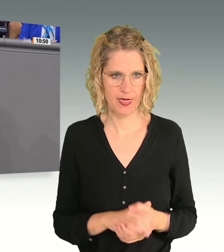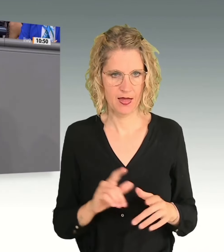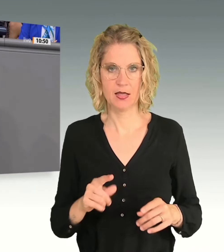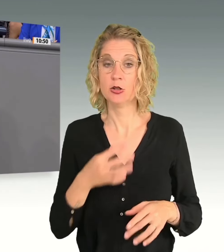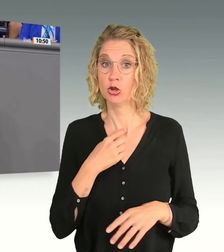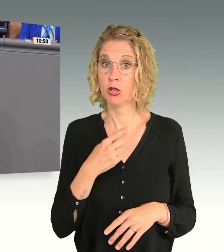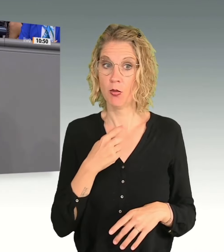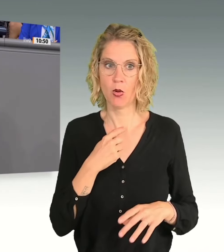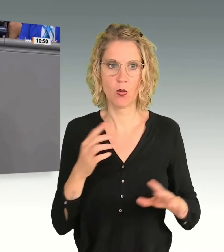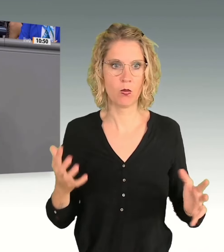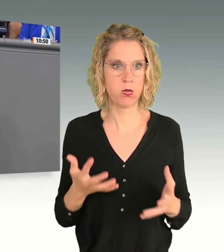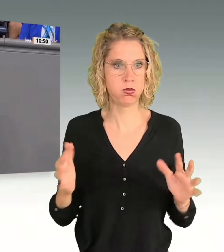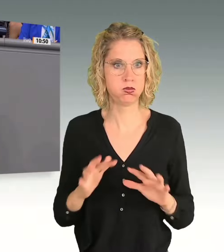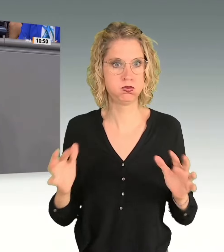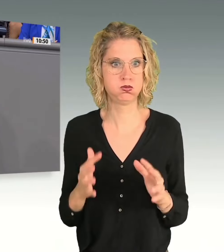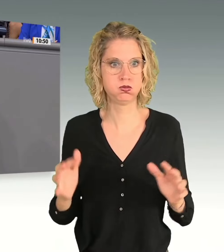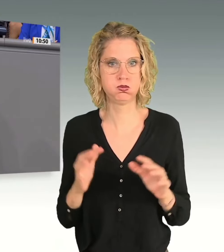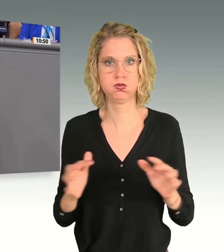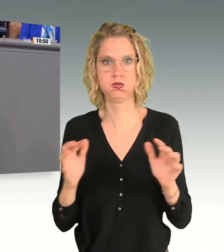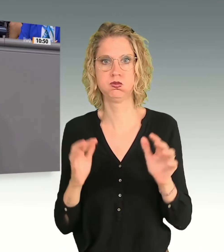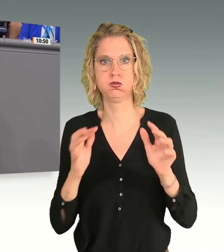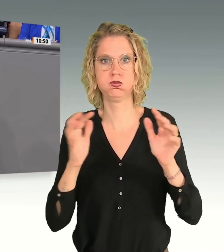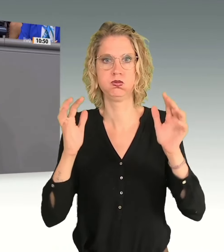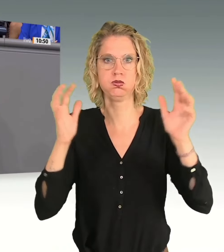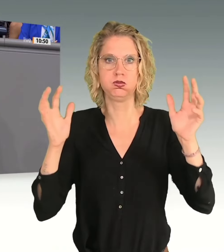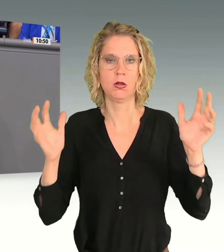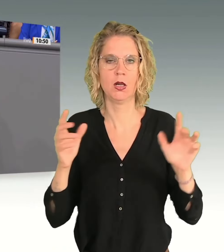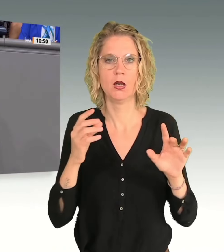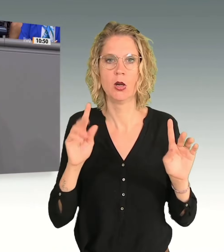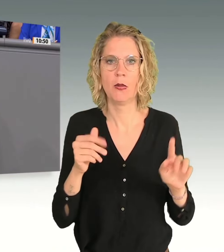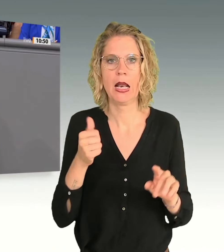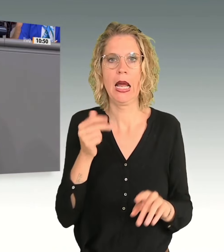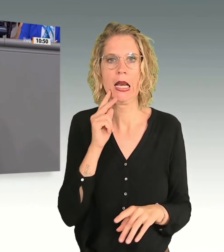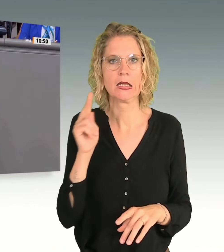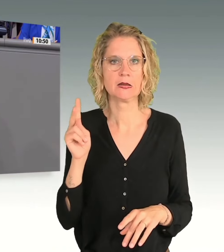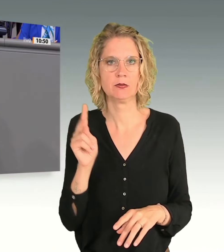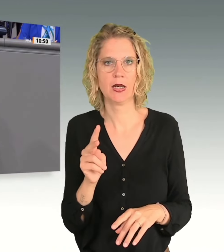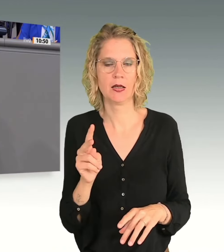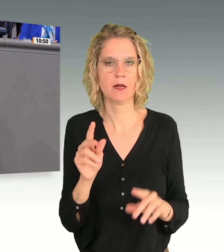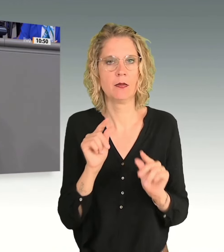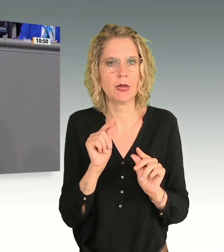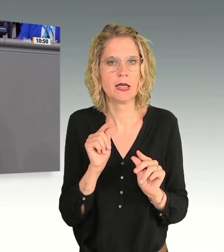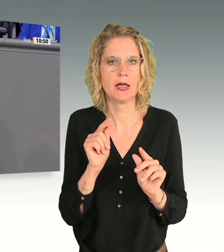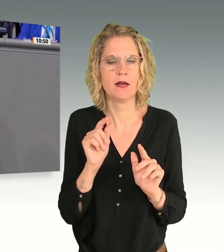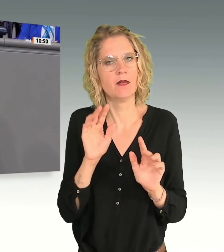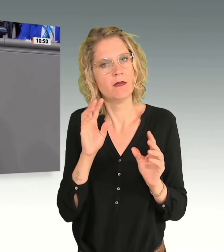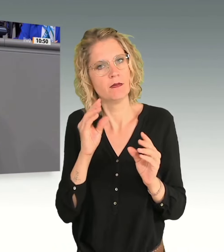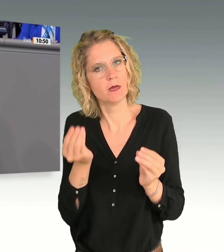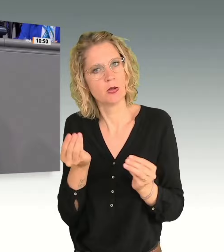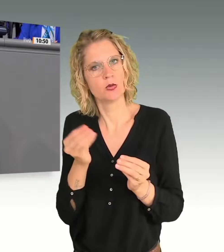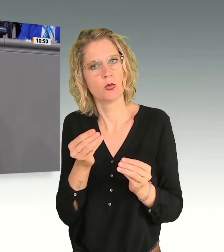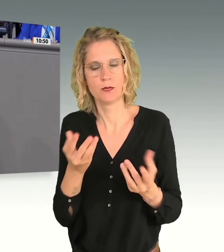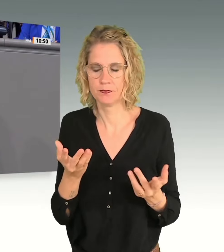Stimmung bei diesem Thema, die will ich um einen Aspekt, sage ich mal, ein bisschen bereichern,